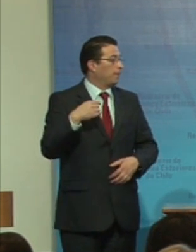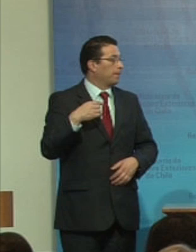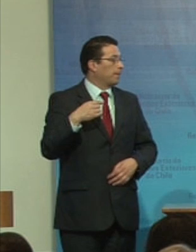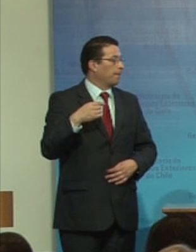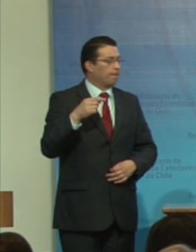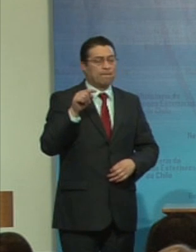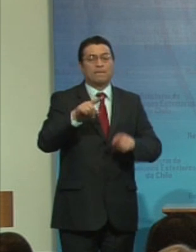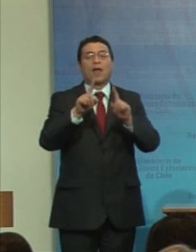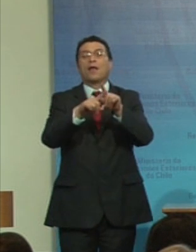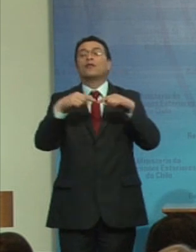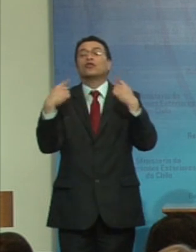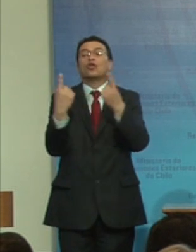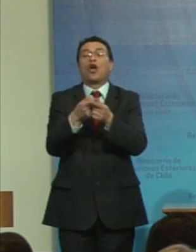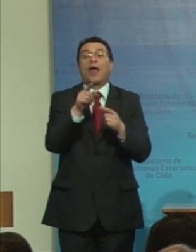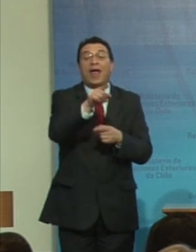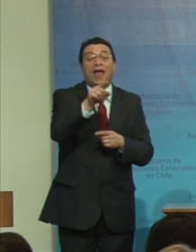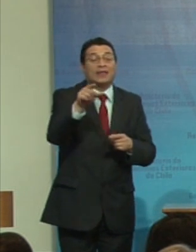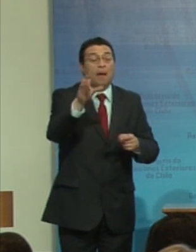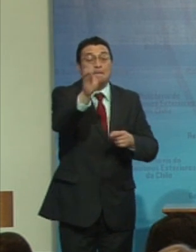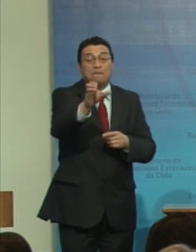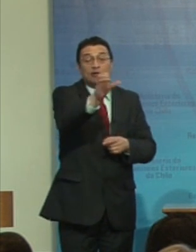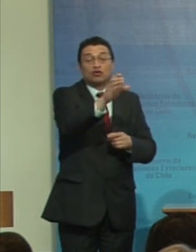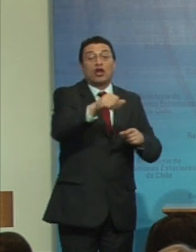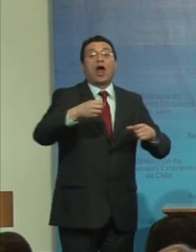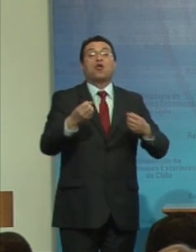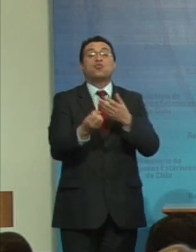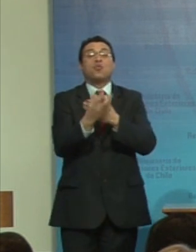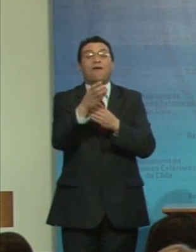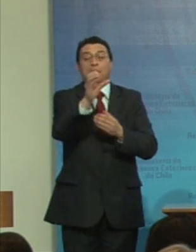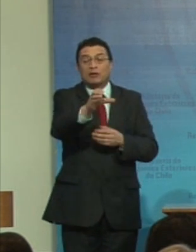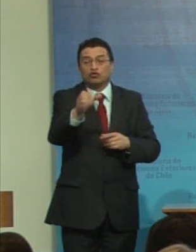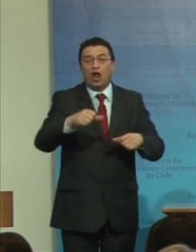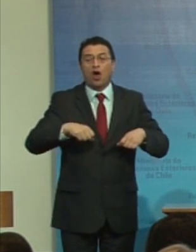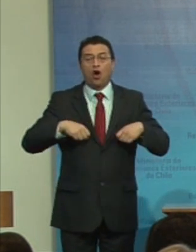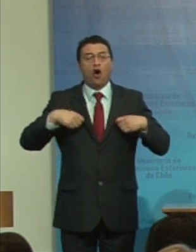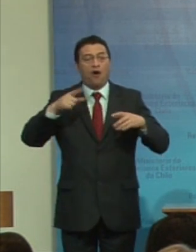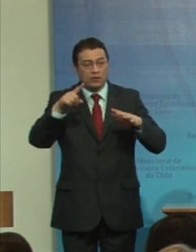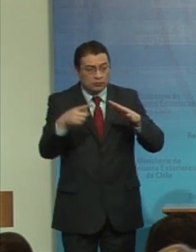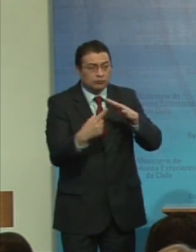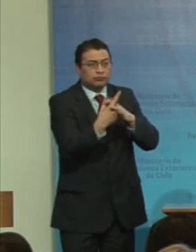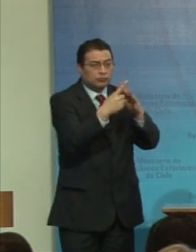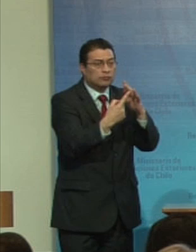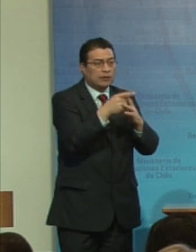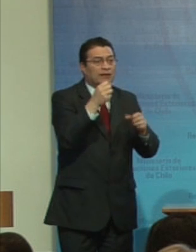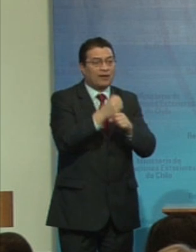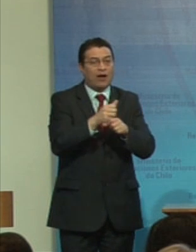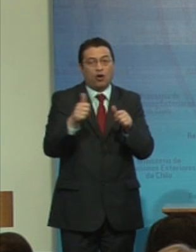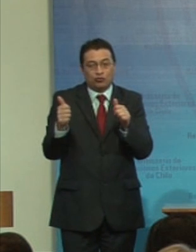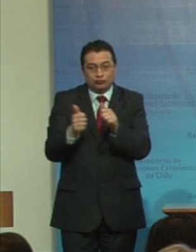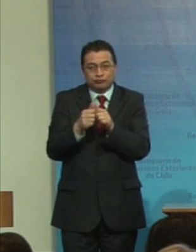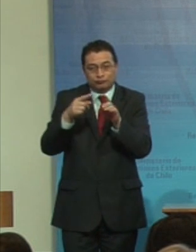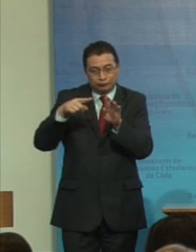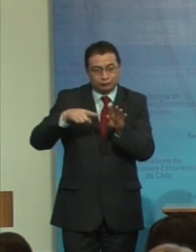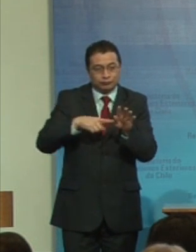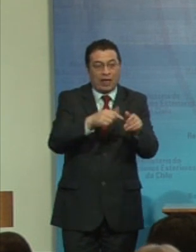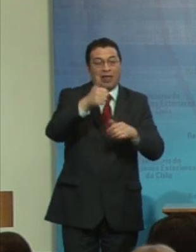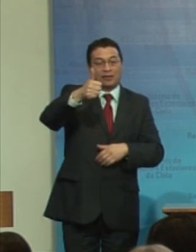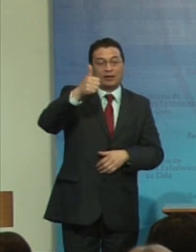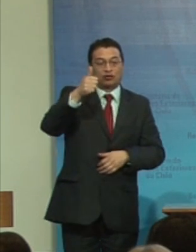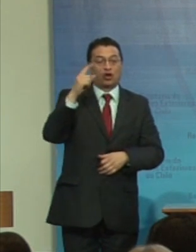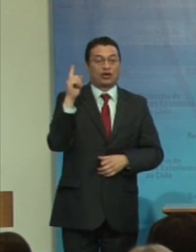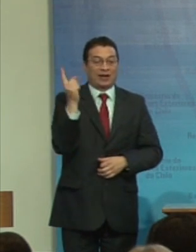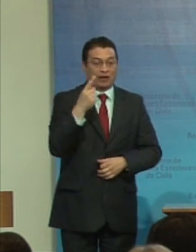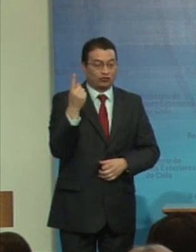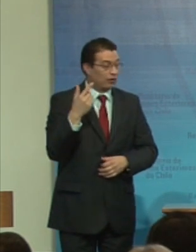todas estas personas nuevas personas jóvenes que siguen que siguen este trabajo directo nacional